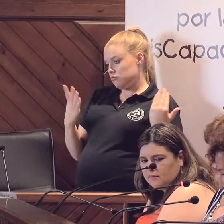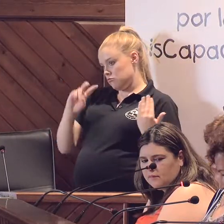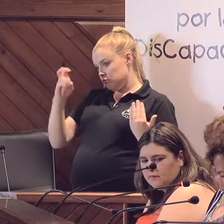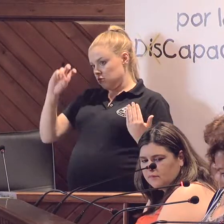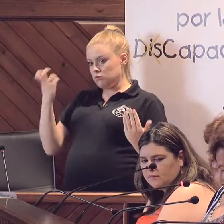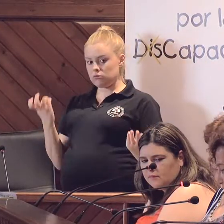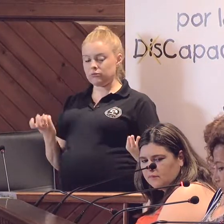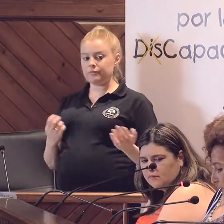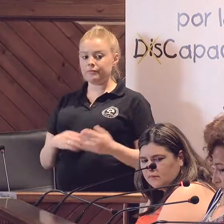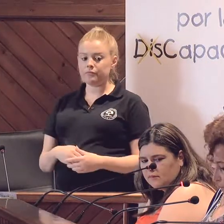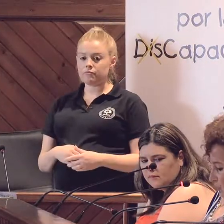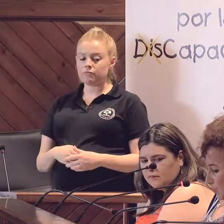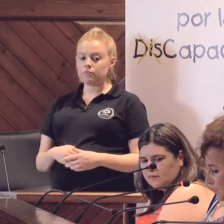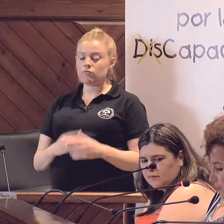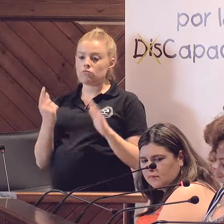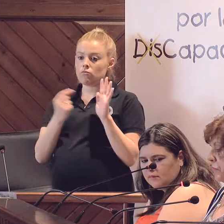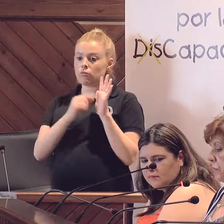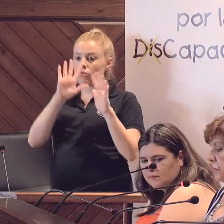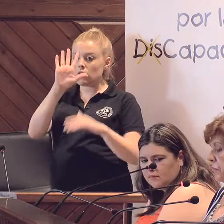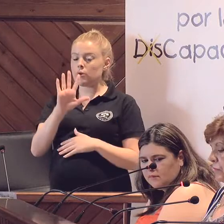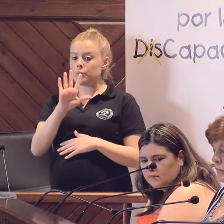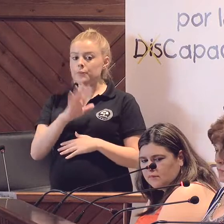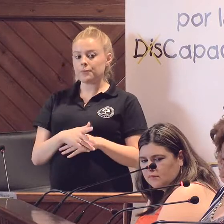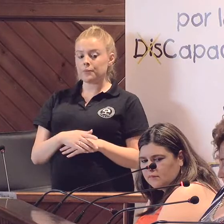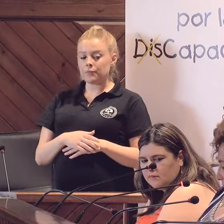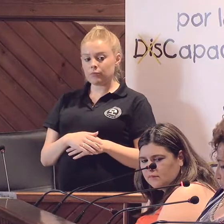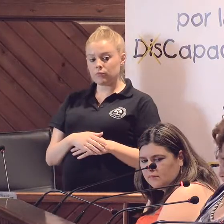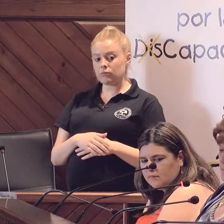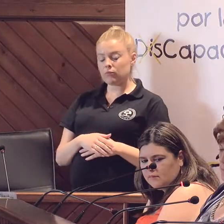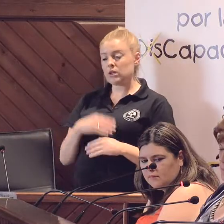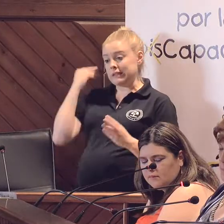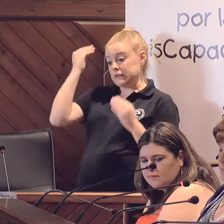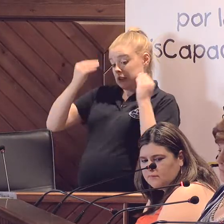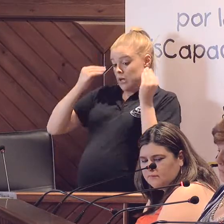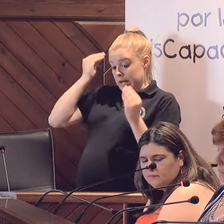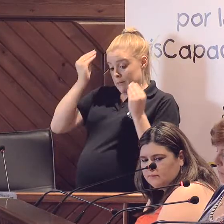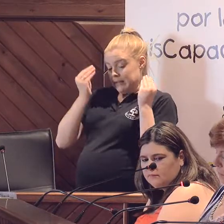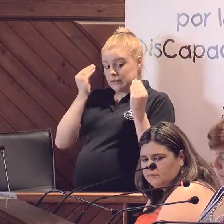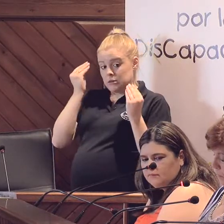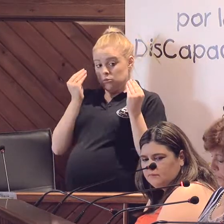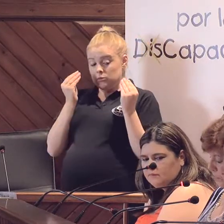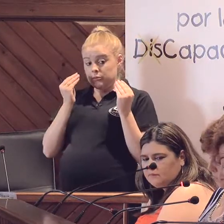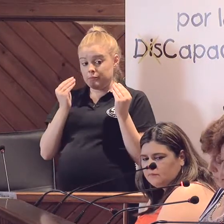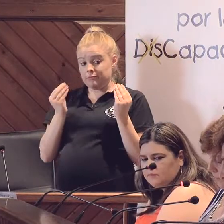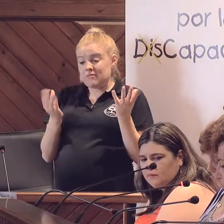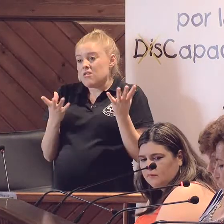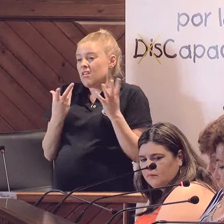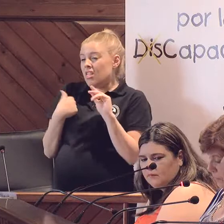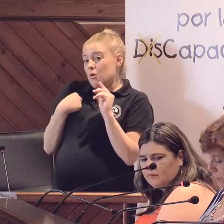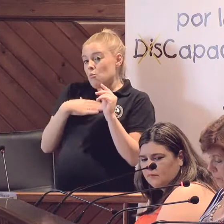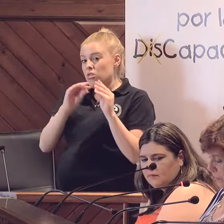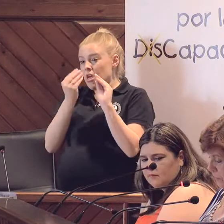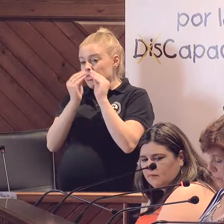Bien, por otra parte, el punto cinco. Creemos que se podía confeccionar